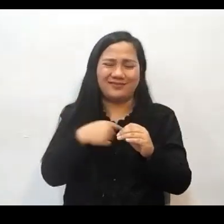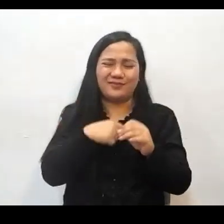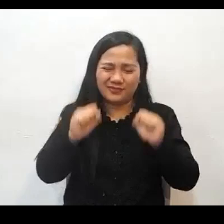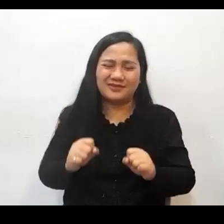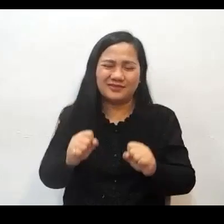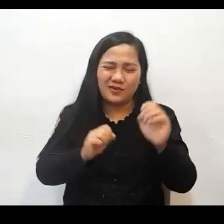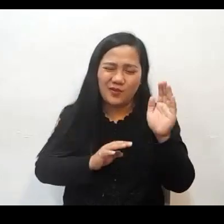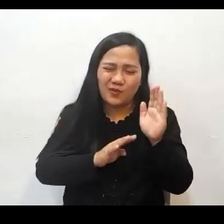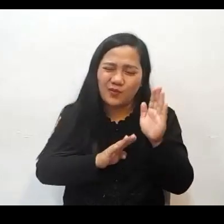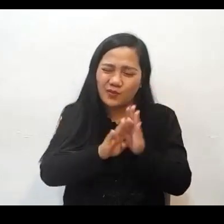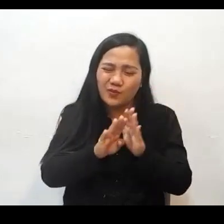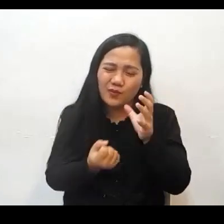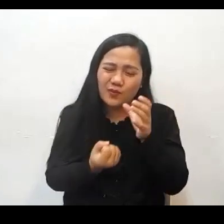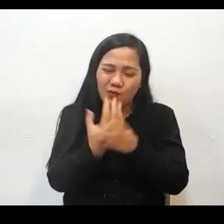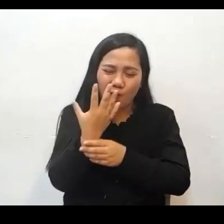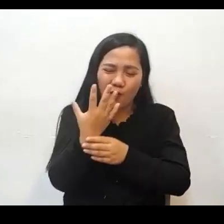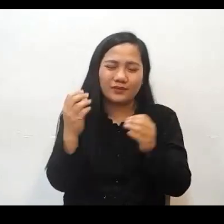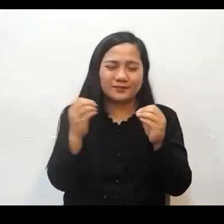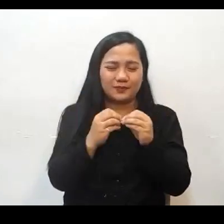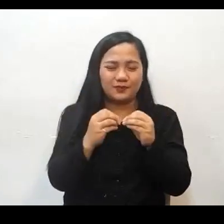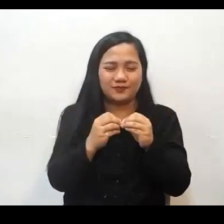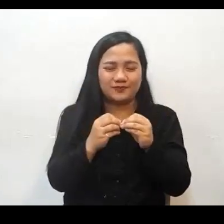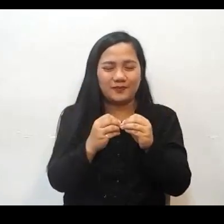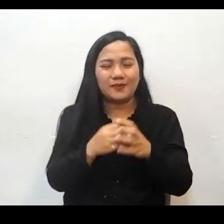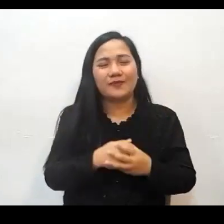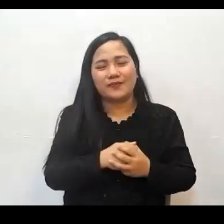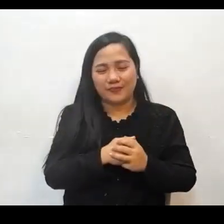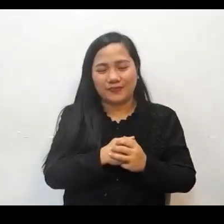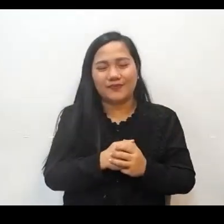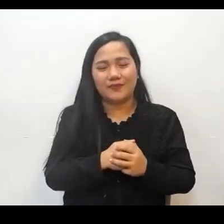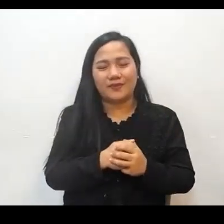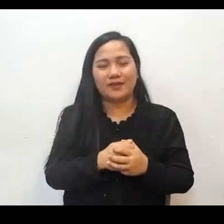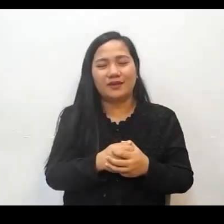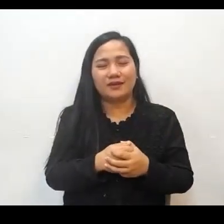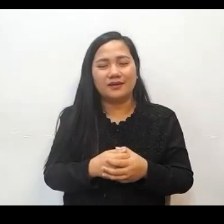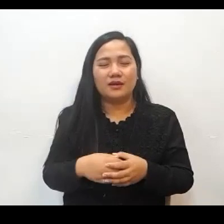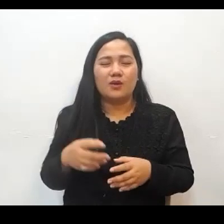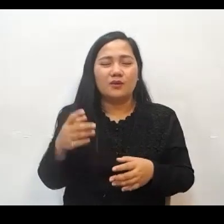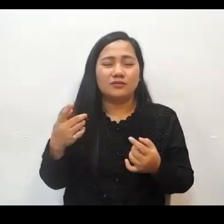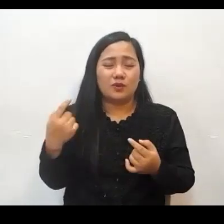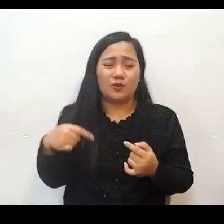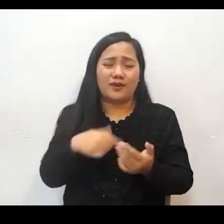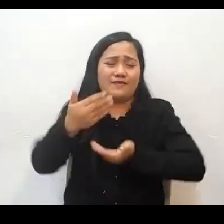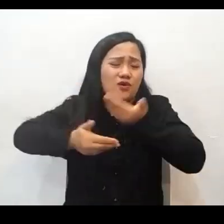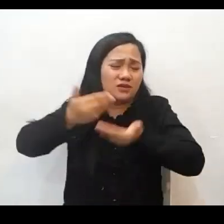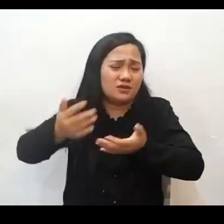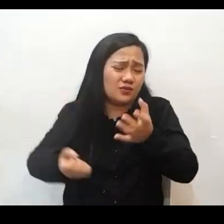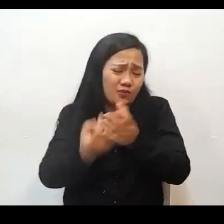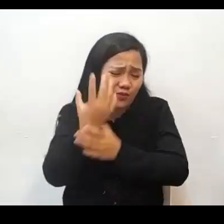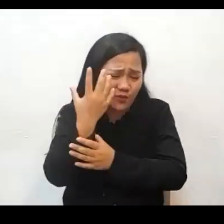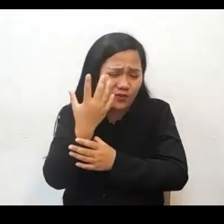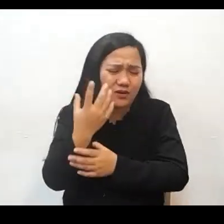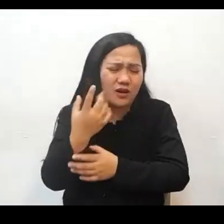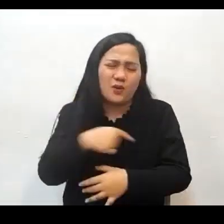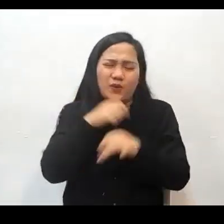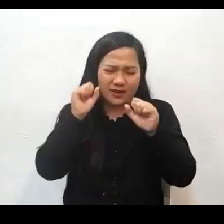kami po ay lumago ng higit pa. And as much as we grow up, we can pay back your love more. At habang kami po ay lumalago, magagawa po naming suklia